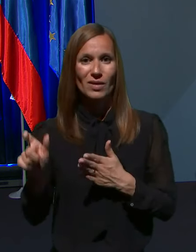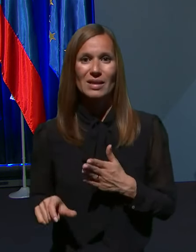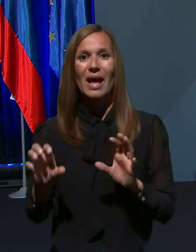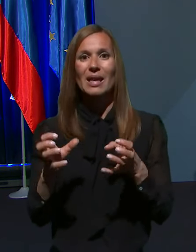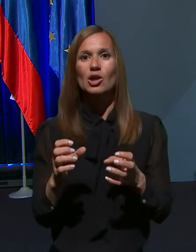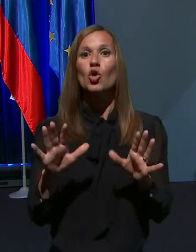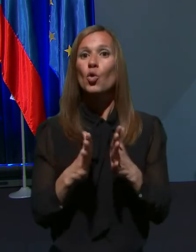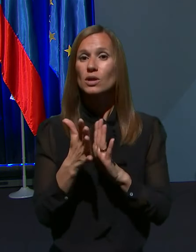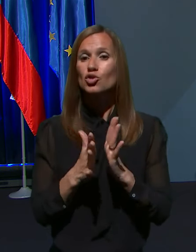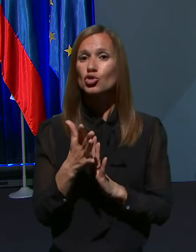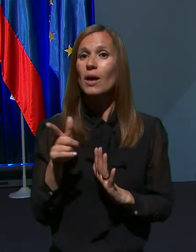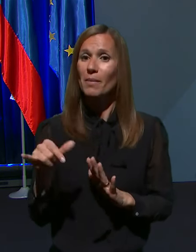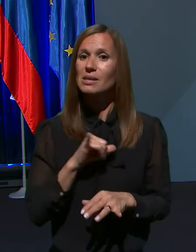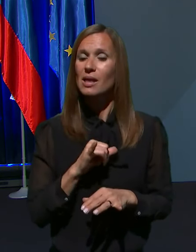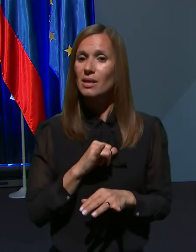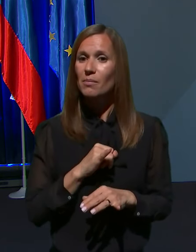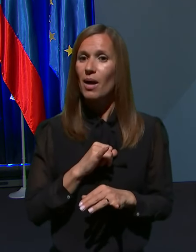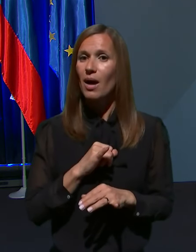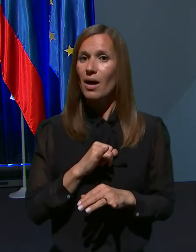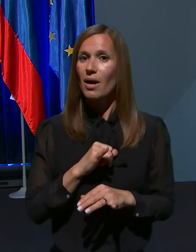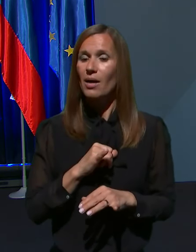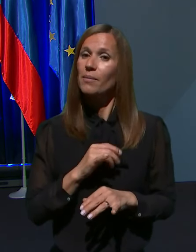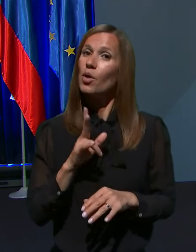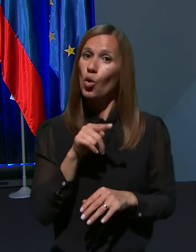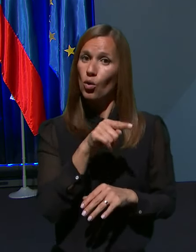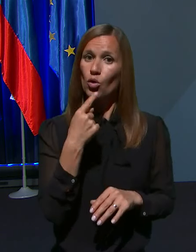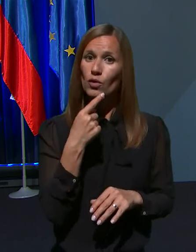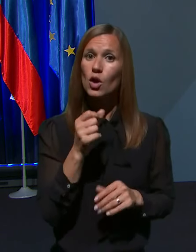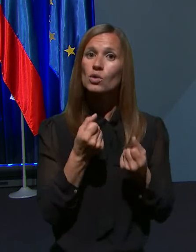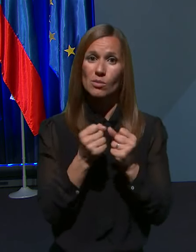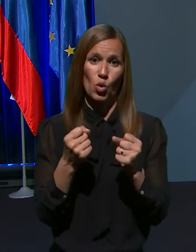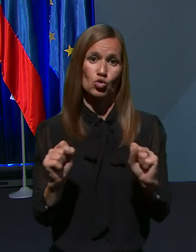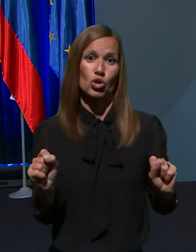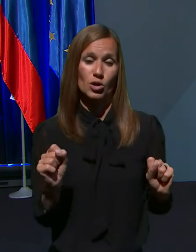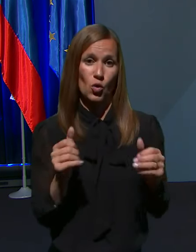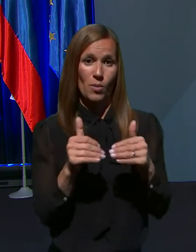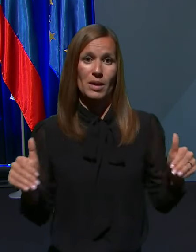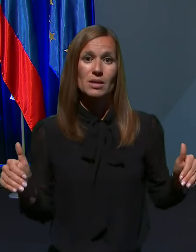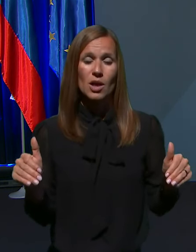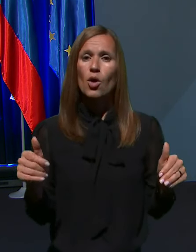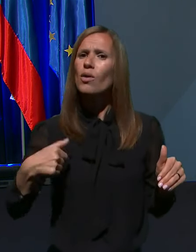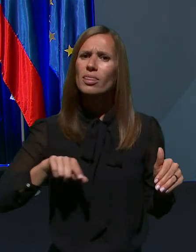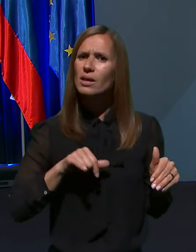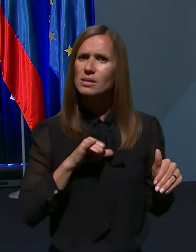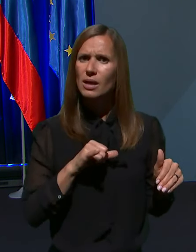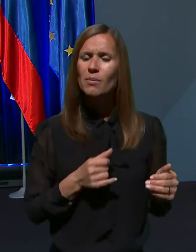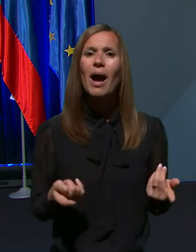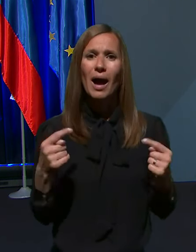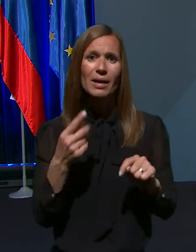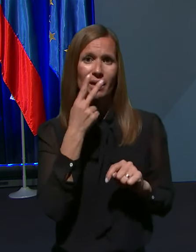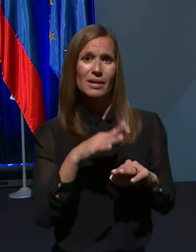Ognišče, zanima naslednje. Ko govorite o sproščanju omejitev, me zanima, ali bodo glede na